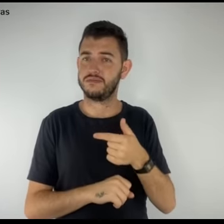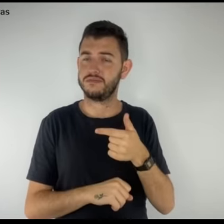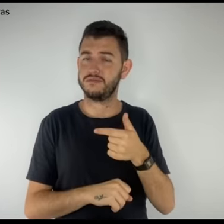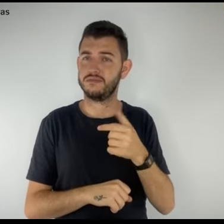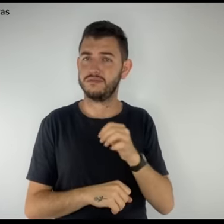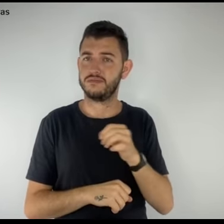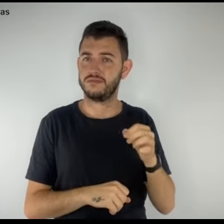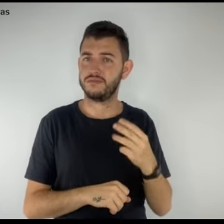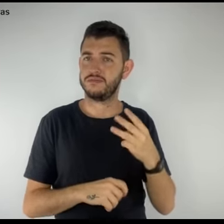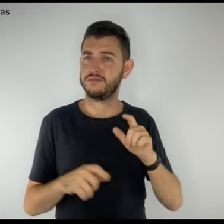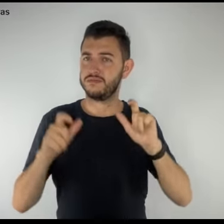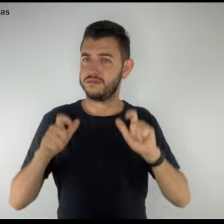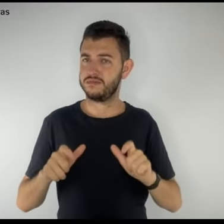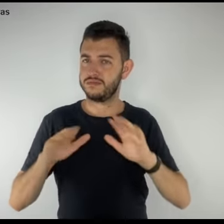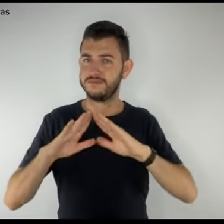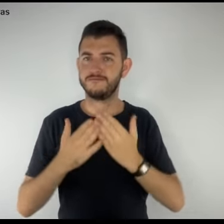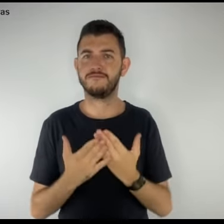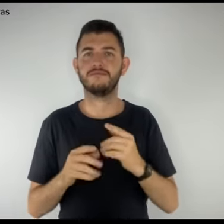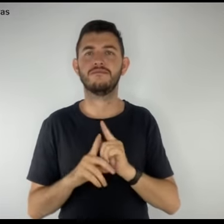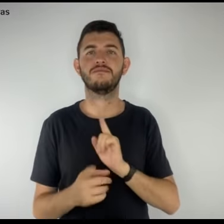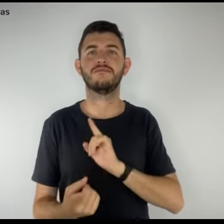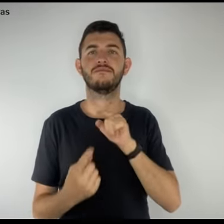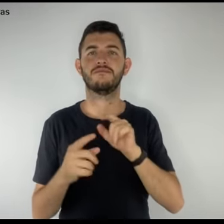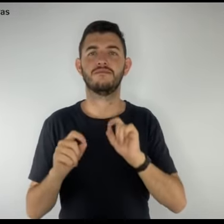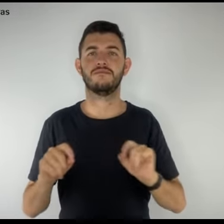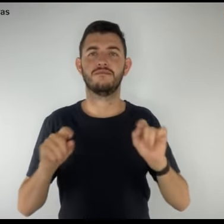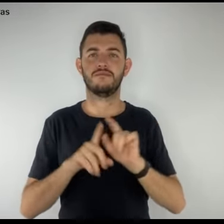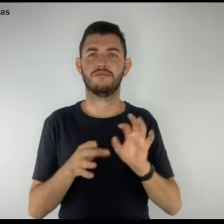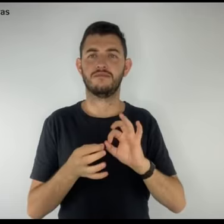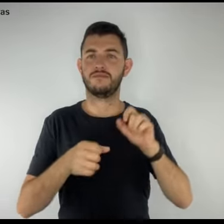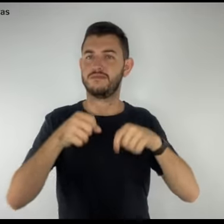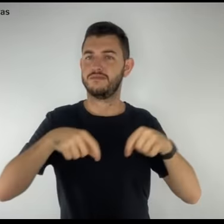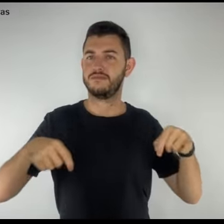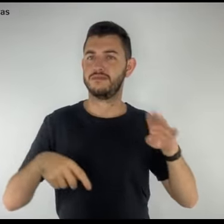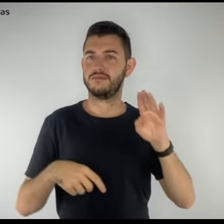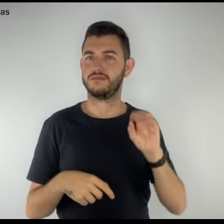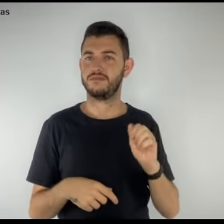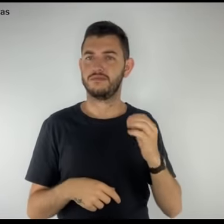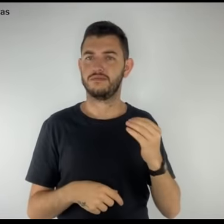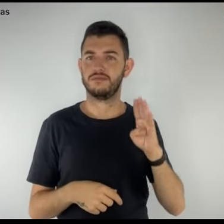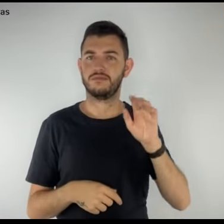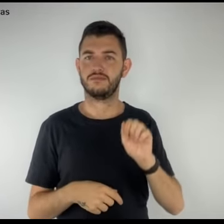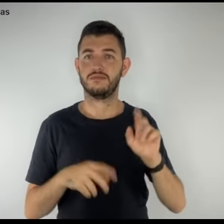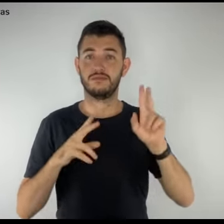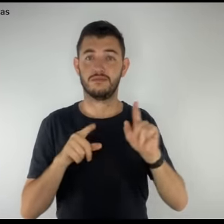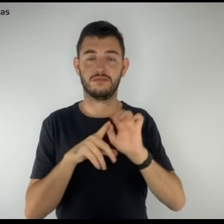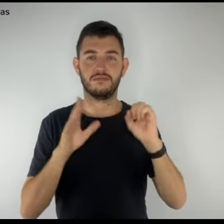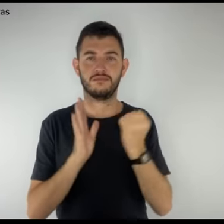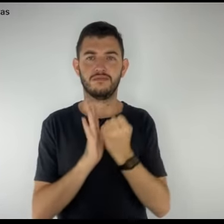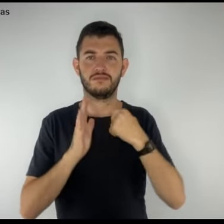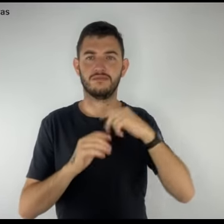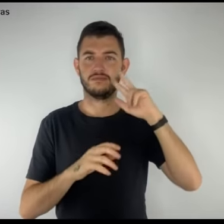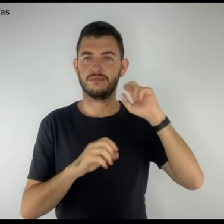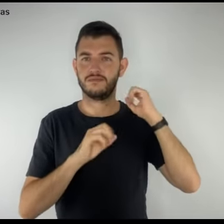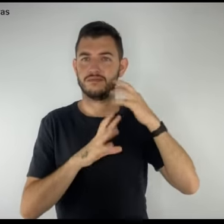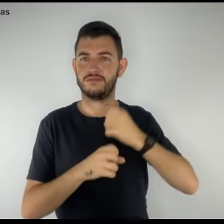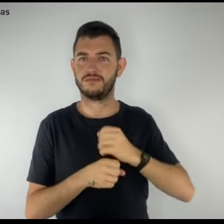2003 nas escolas, plantio de baobá, como marca histórica em todo o